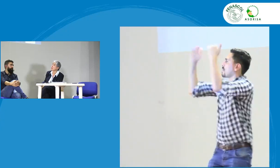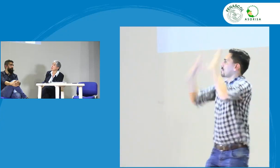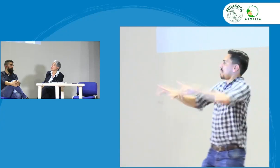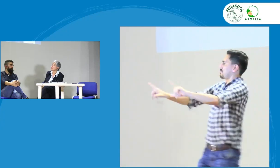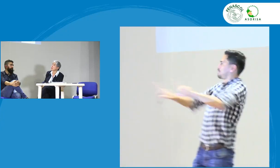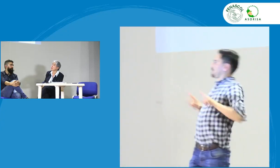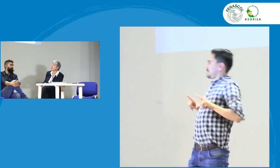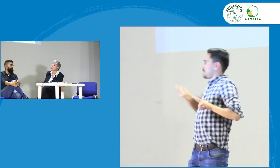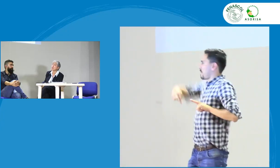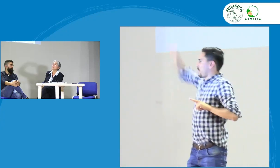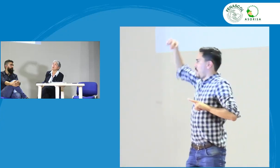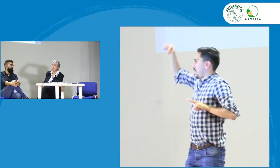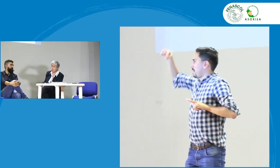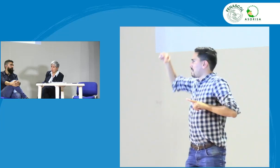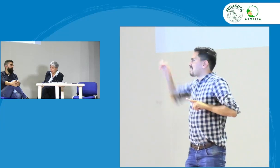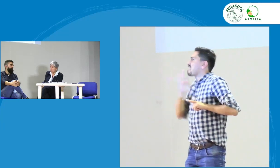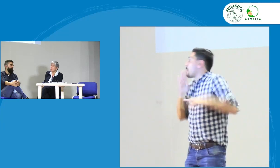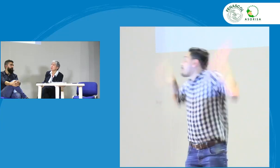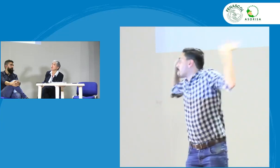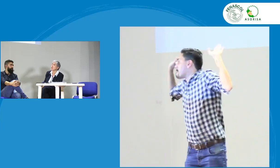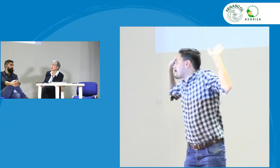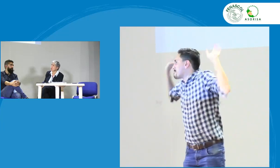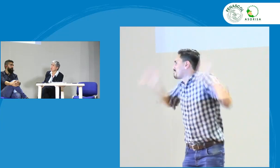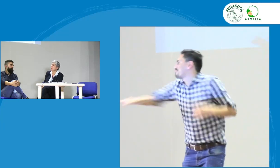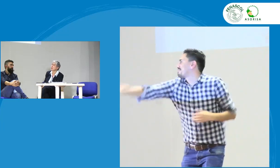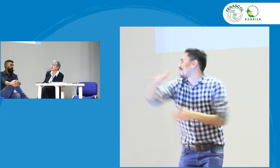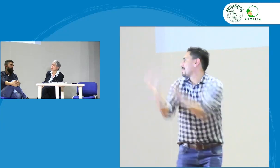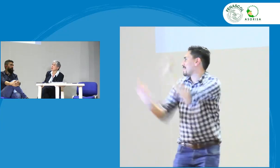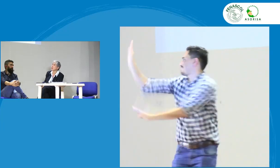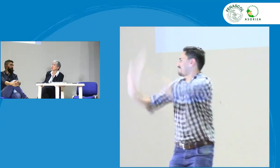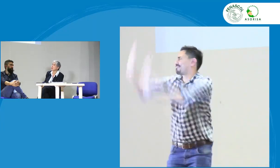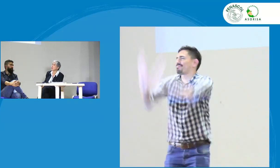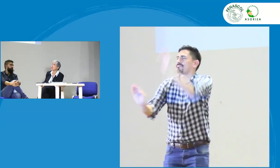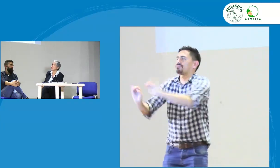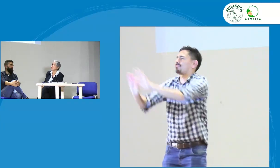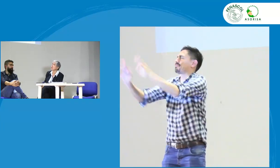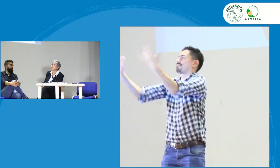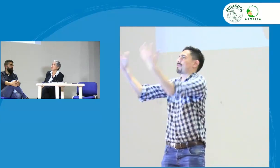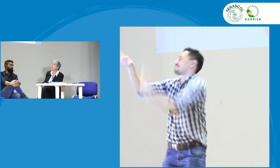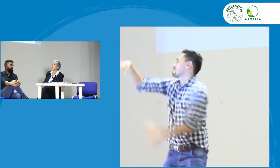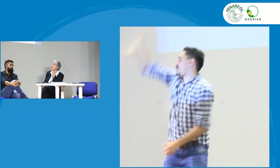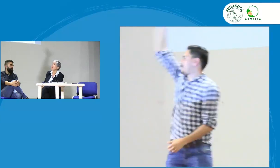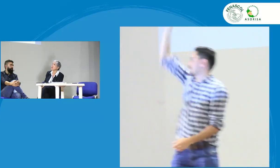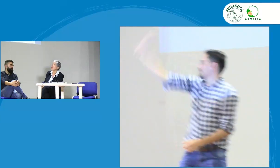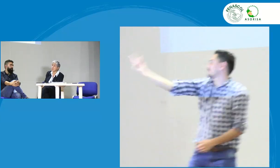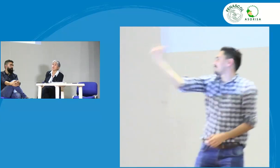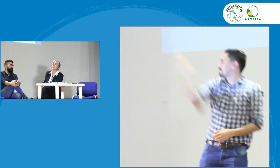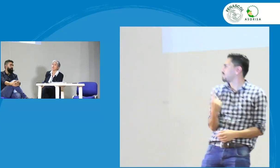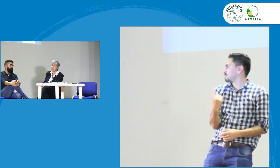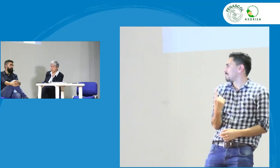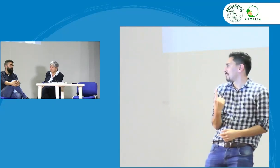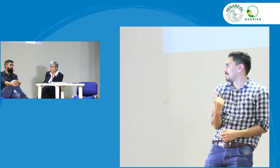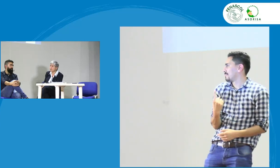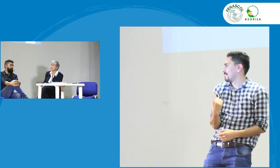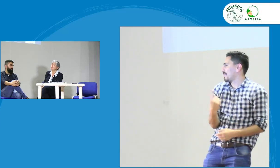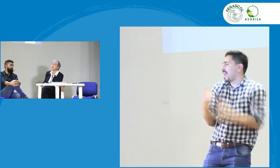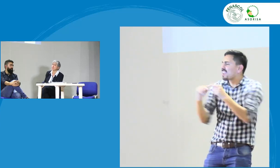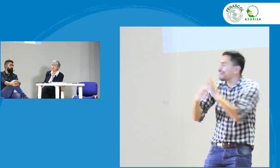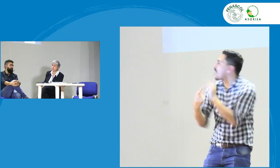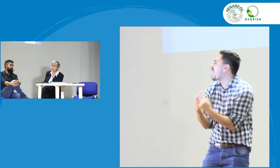representantes que sean personas profesionales entonces allí caben muchos profesionales entre